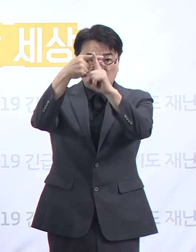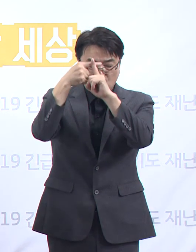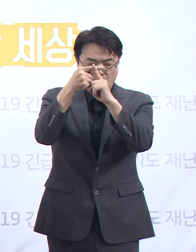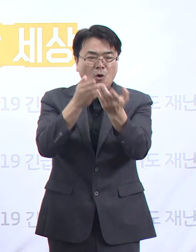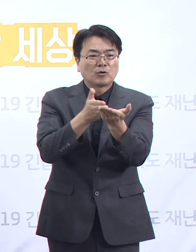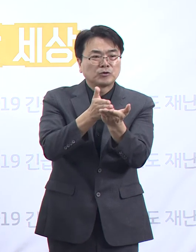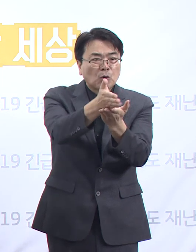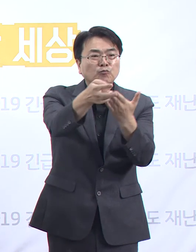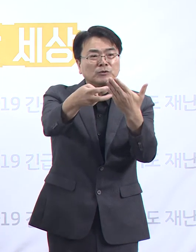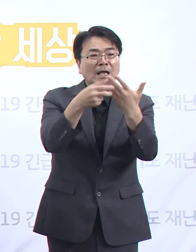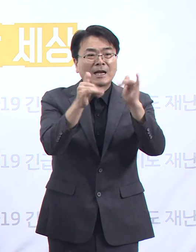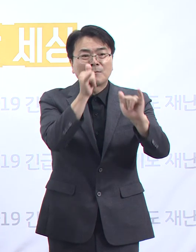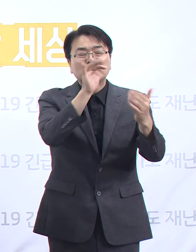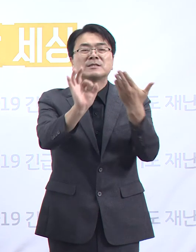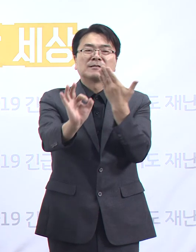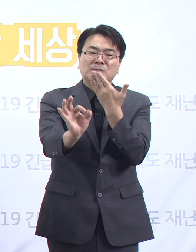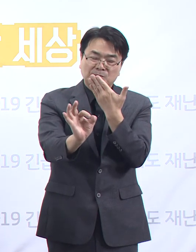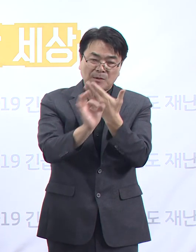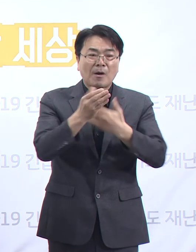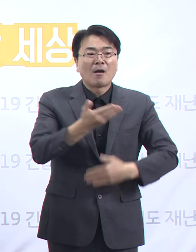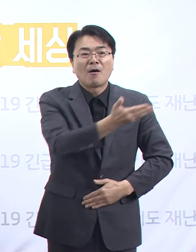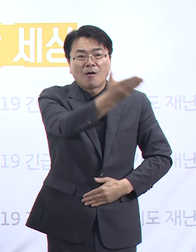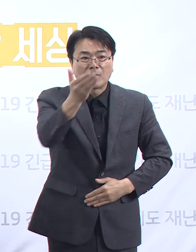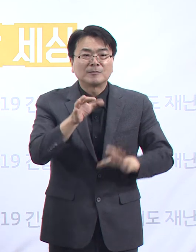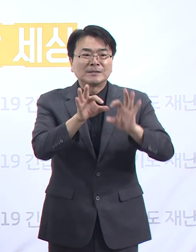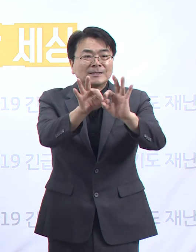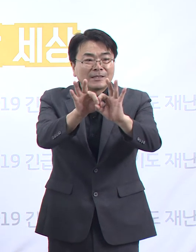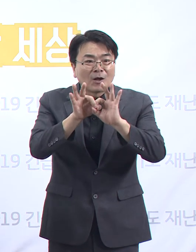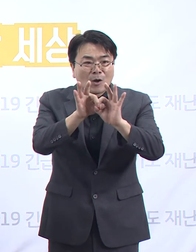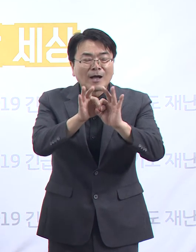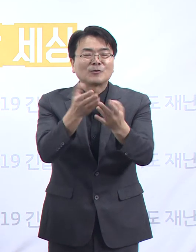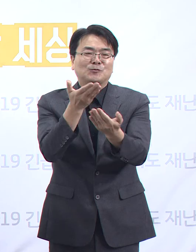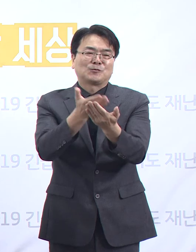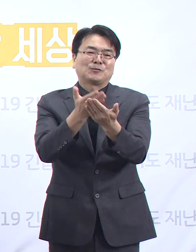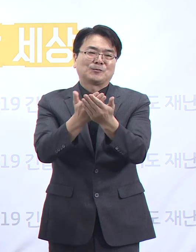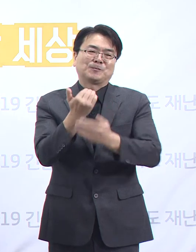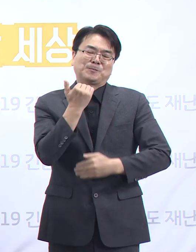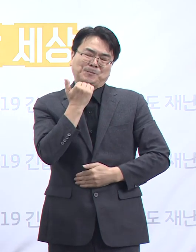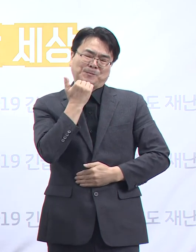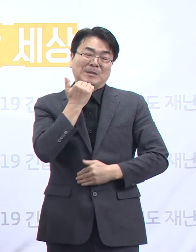그리고 중환자 치료 경력이 있는 간호사 선생님들의 연락을 간절히 기다리고 있습니다.